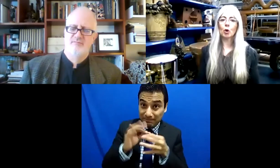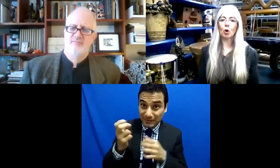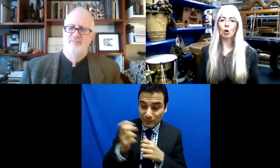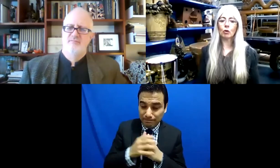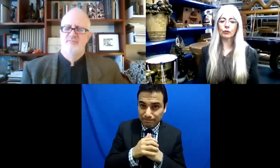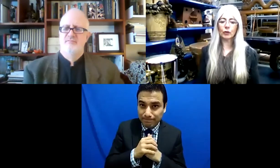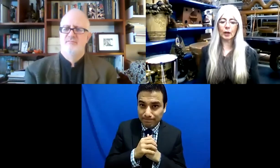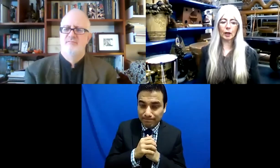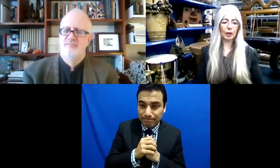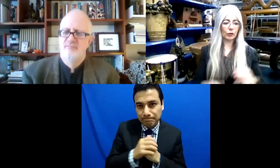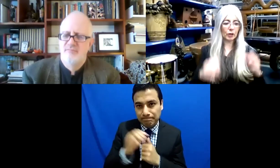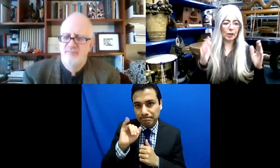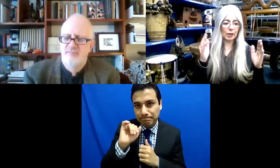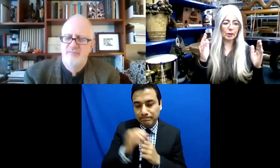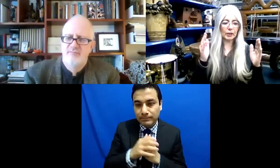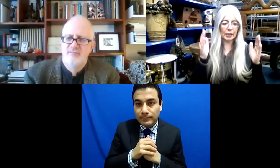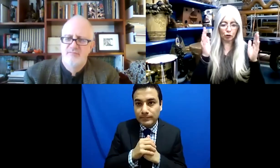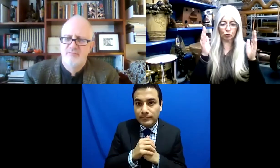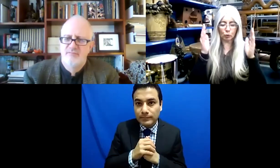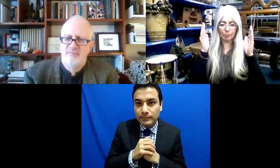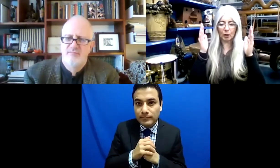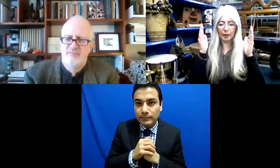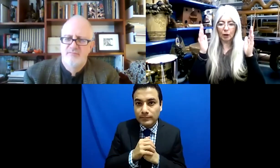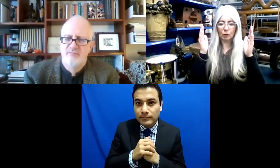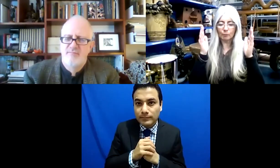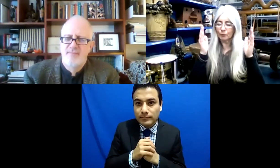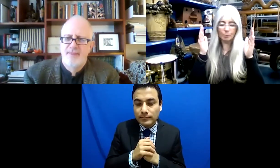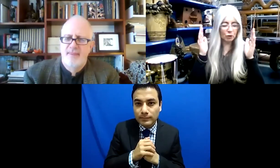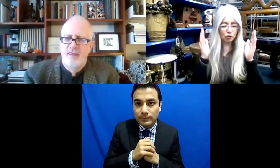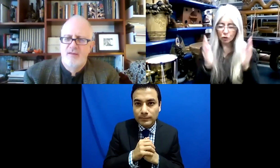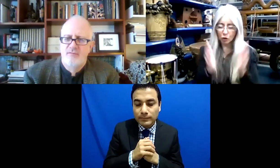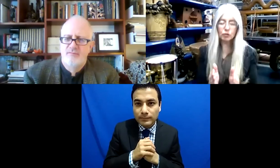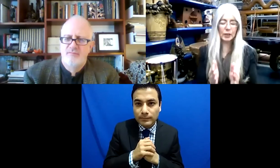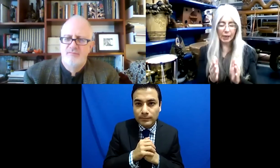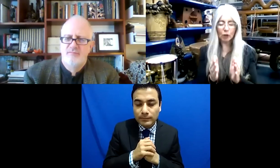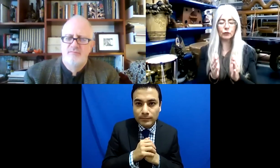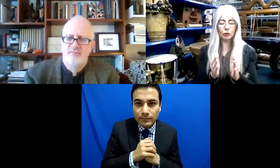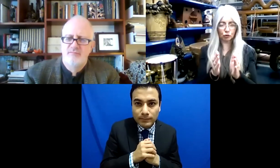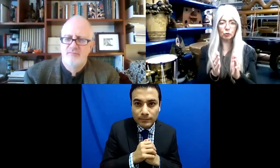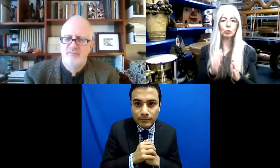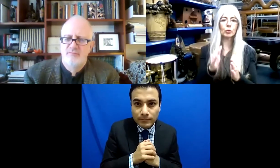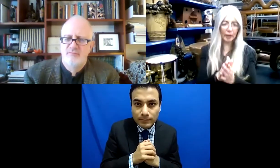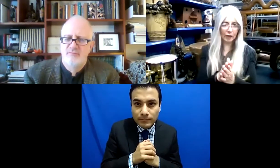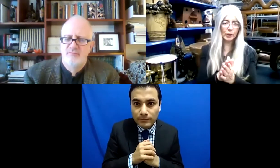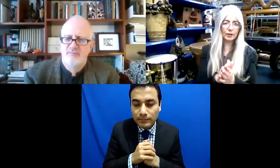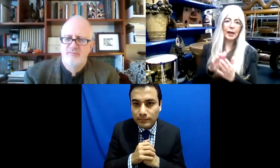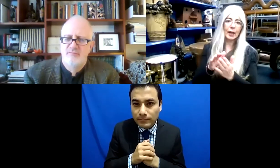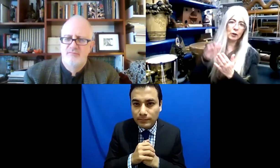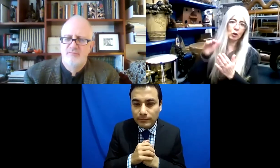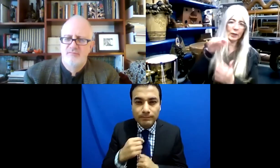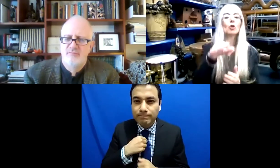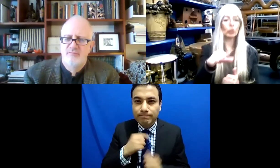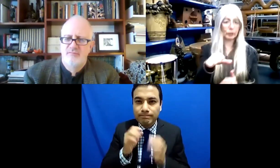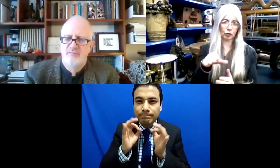sin duda, el etos era que la mayor